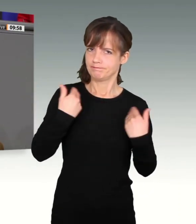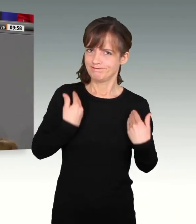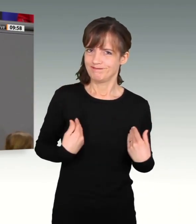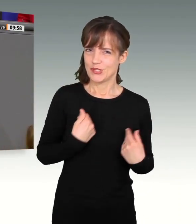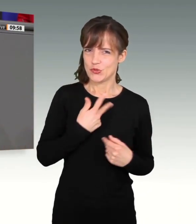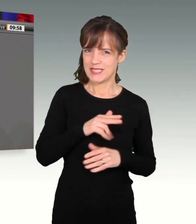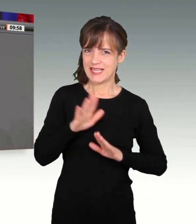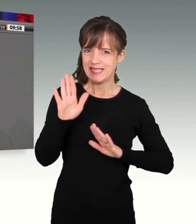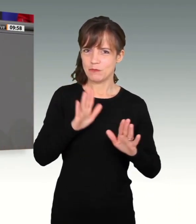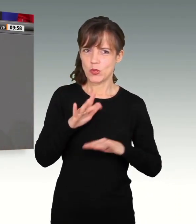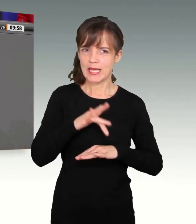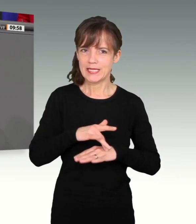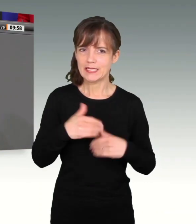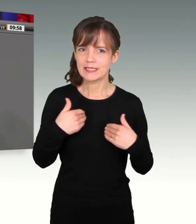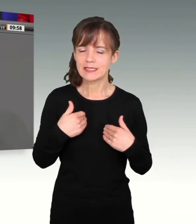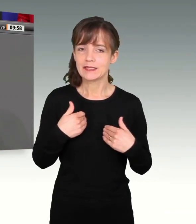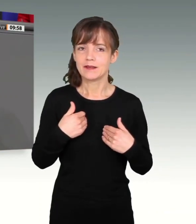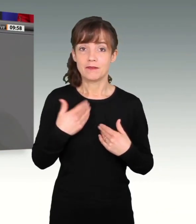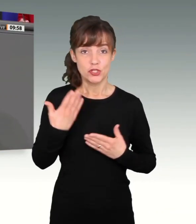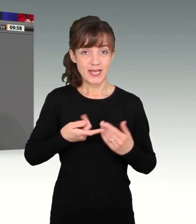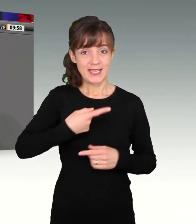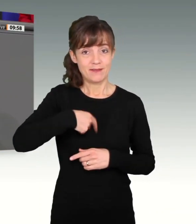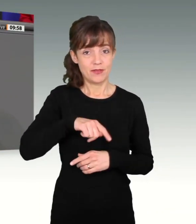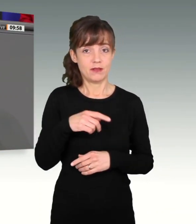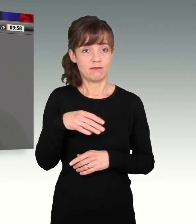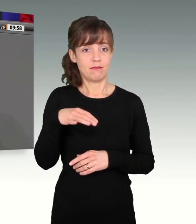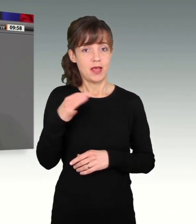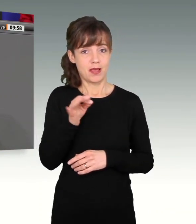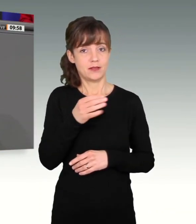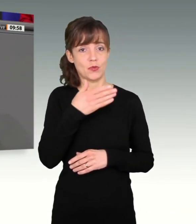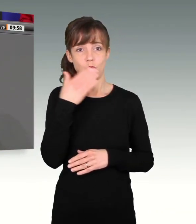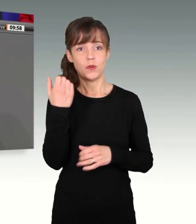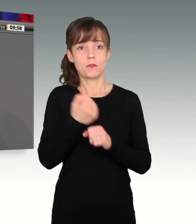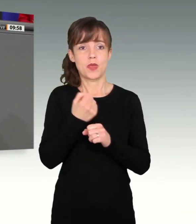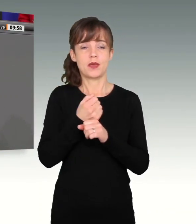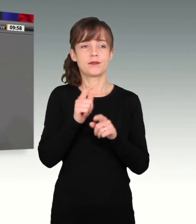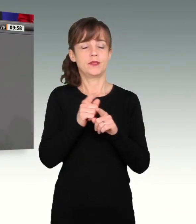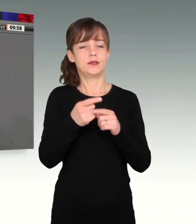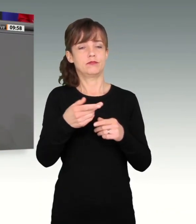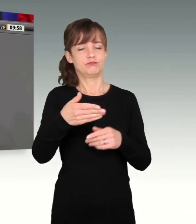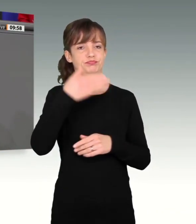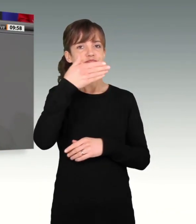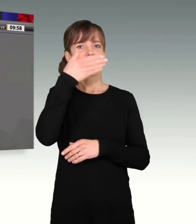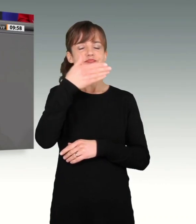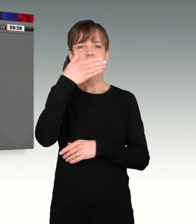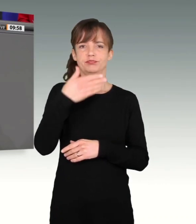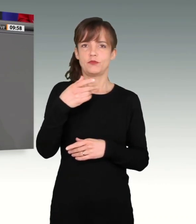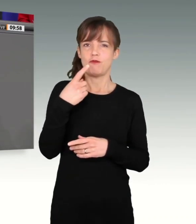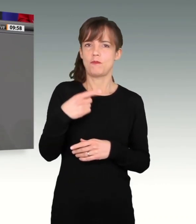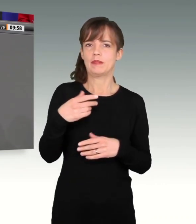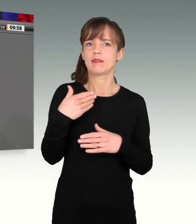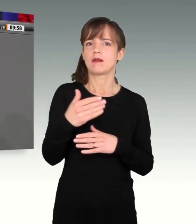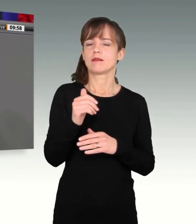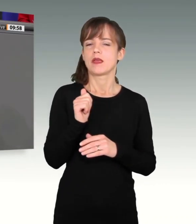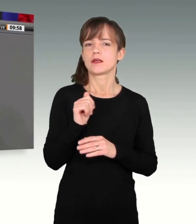mit ihren Zitaten aus der Debatte des Nachtragshaushaltes 2020 konfrontiert werden können. Denn wir fanden es damals